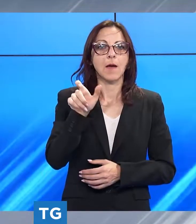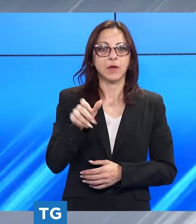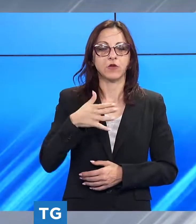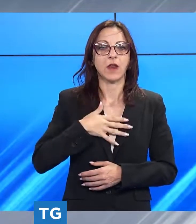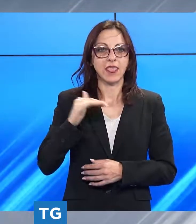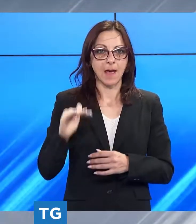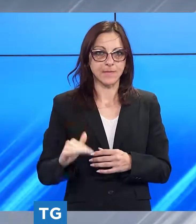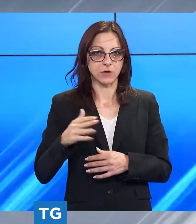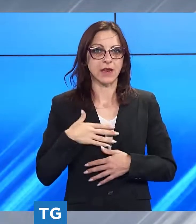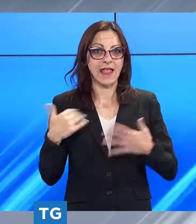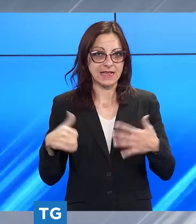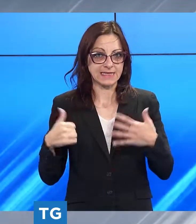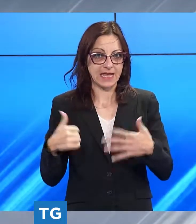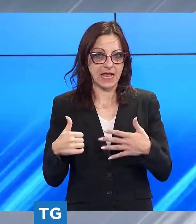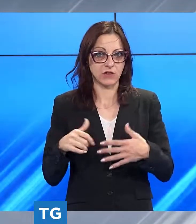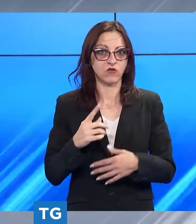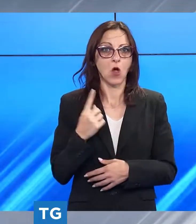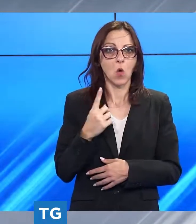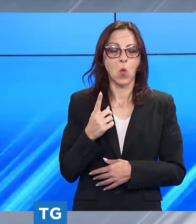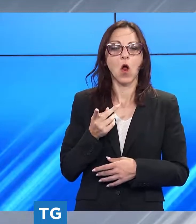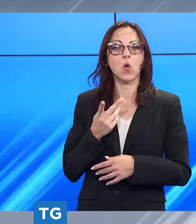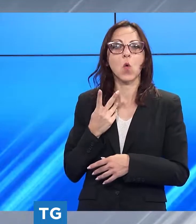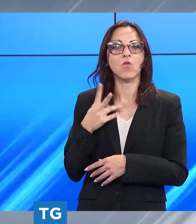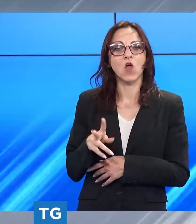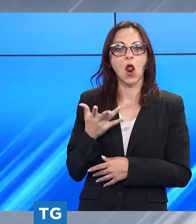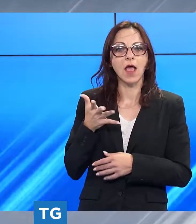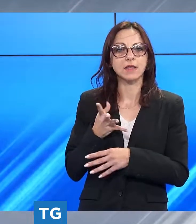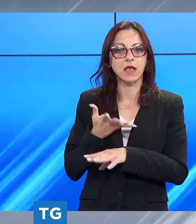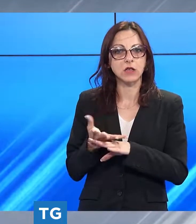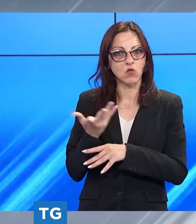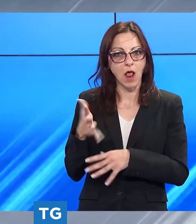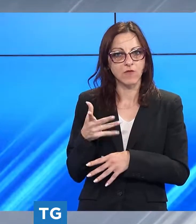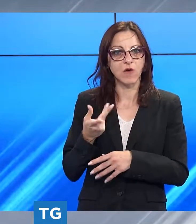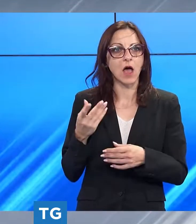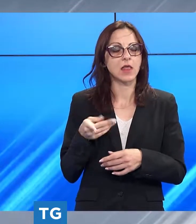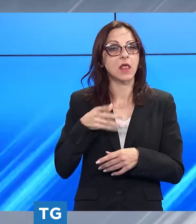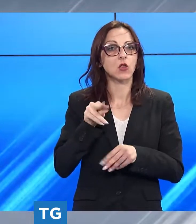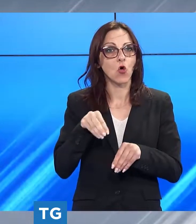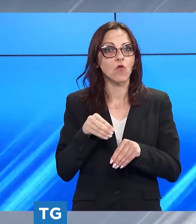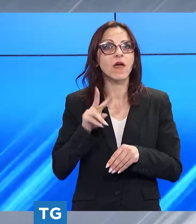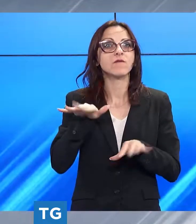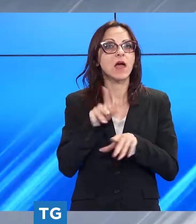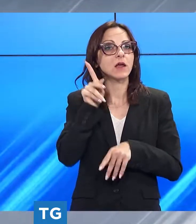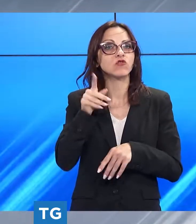ragazza di 16 anni l'uomo 29enne magrebino è stato individuato e denunciato dalla polizia